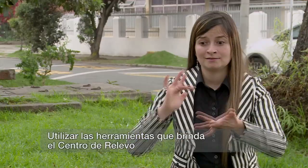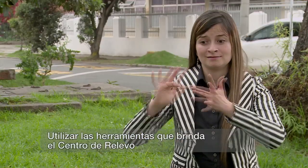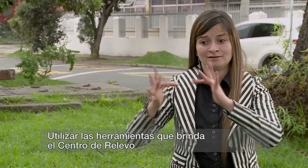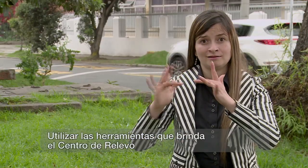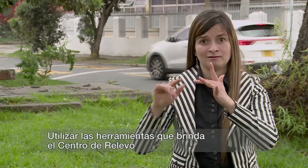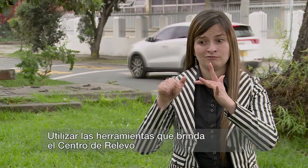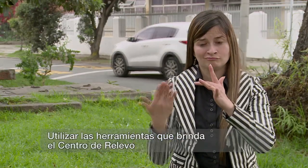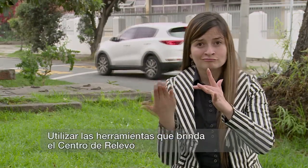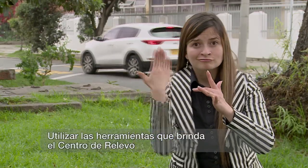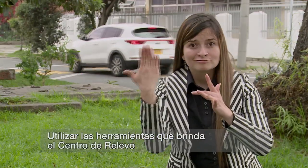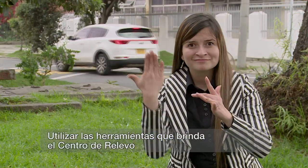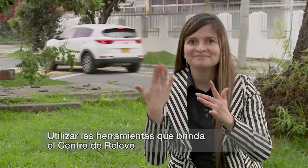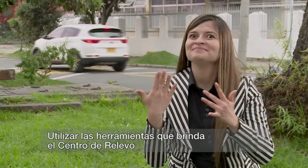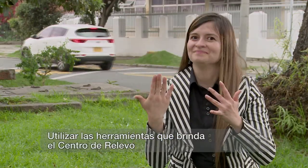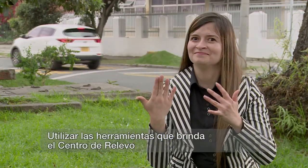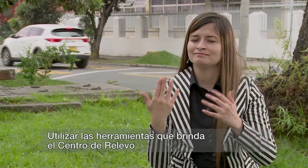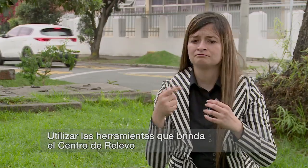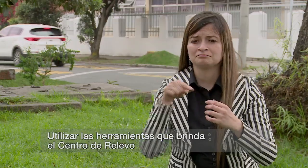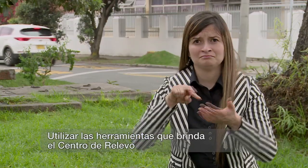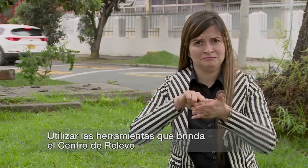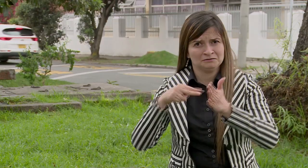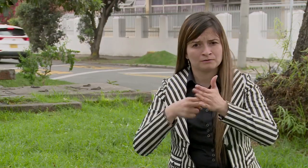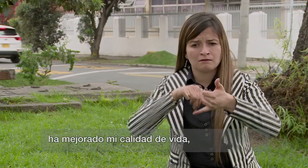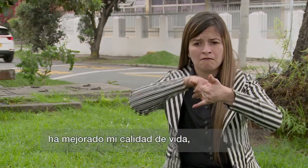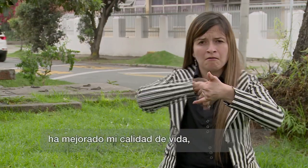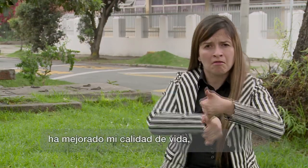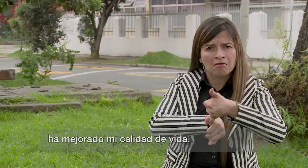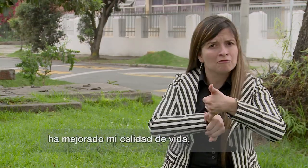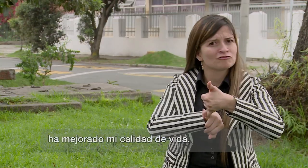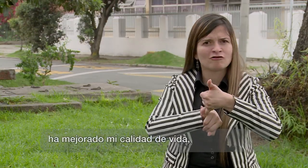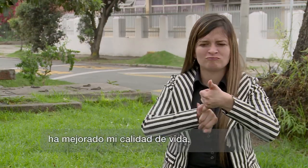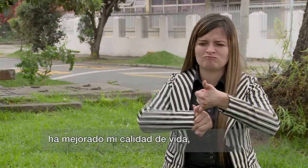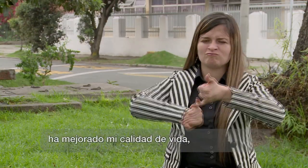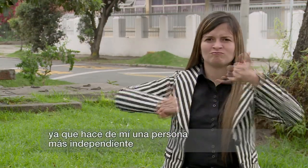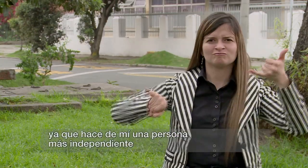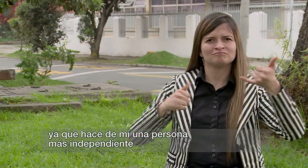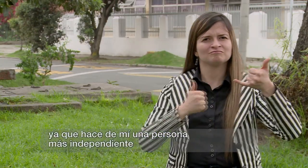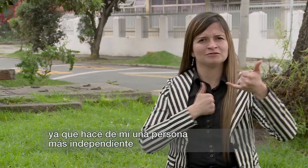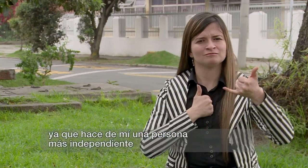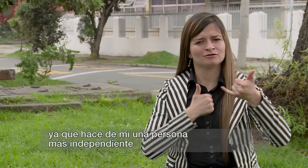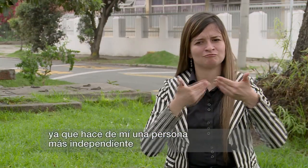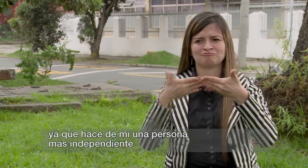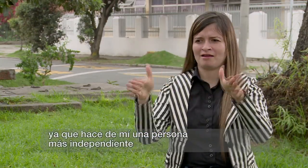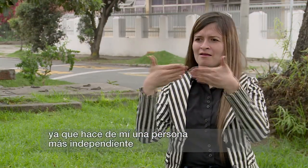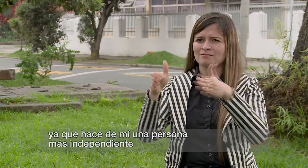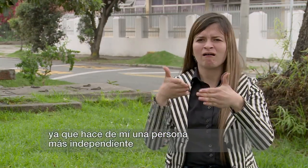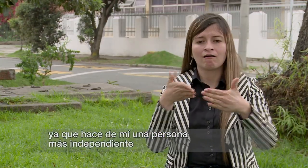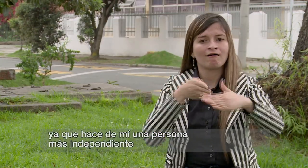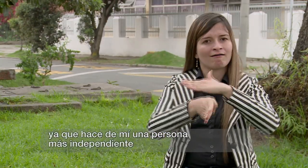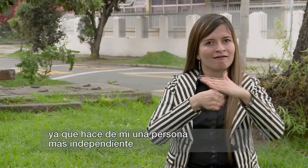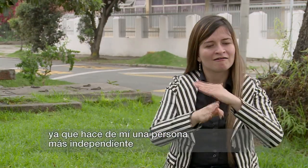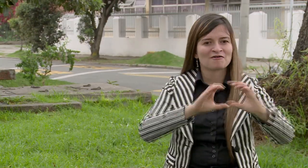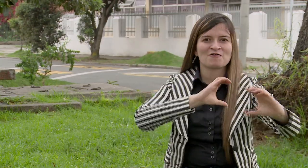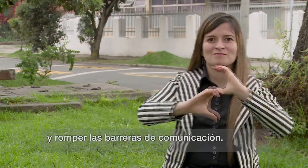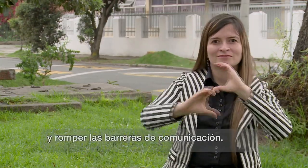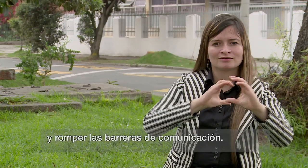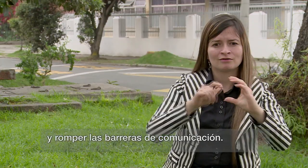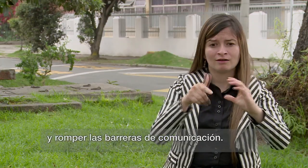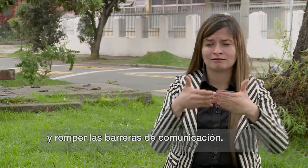Utilizar las herramientas que brinda el Centro de Releo ha mejorado mi calidad de vida, ya que hace de mí una persona más independiente y romper las